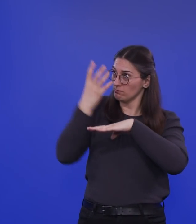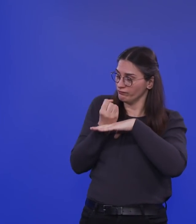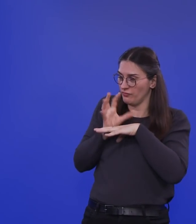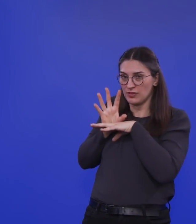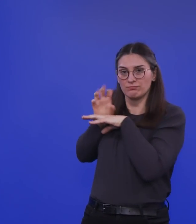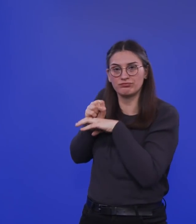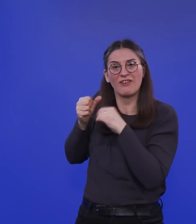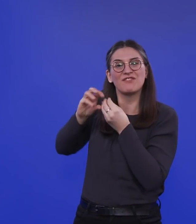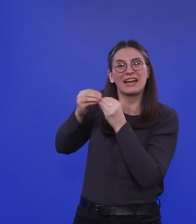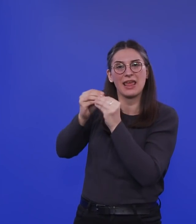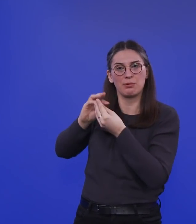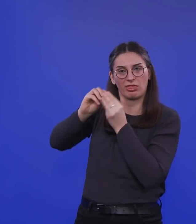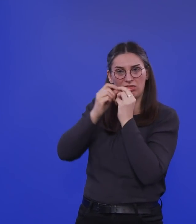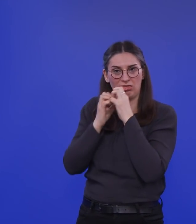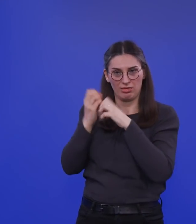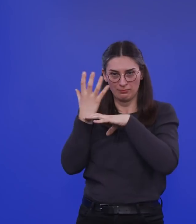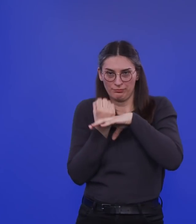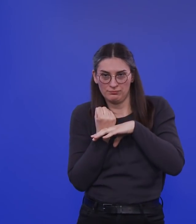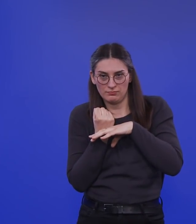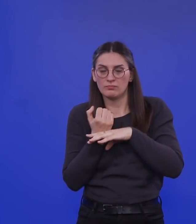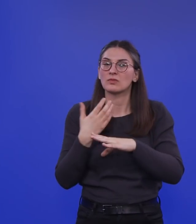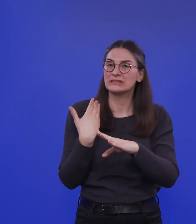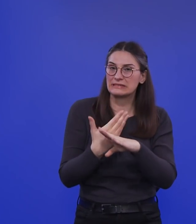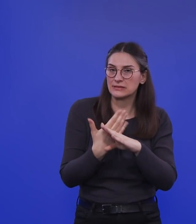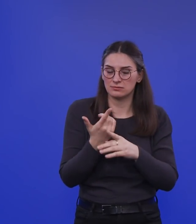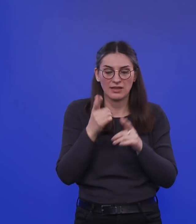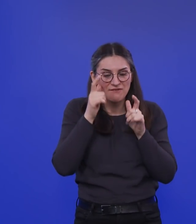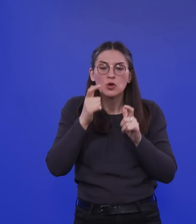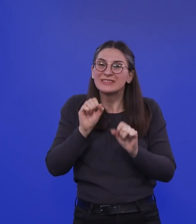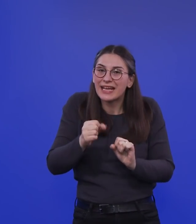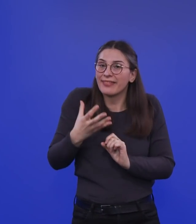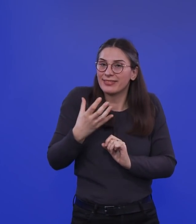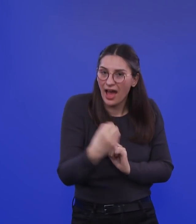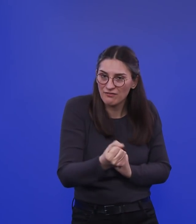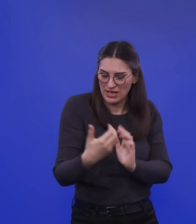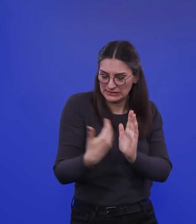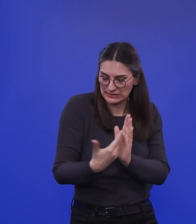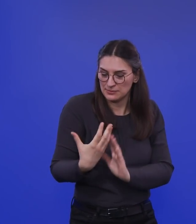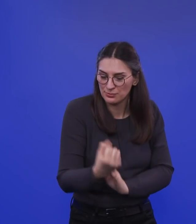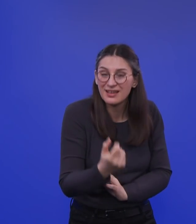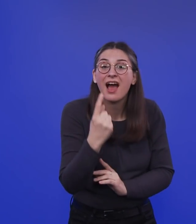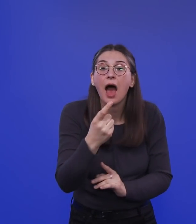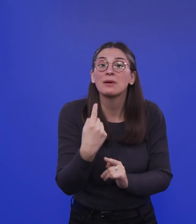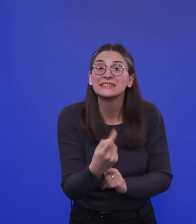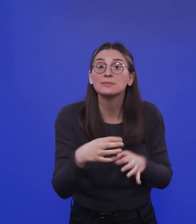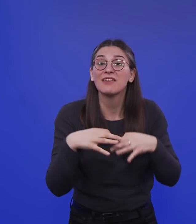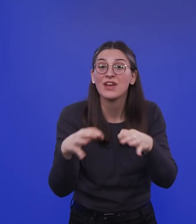aus der Schleimhaut rauskommt. Und das Virus ist dann im Labortest nachzuweisen, aber es wäre dann nicht mehr infektiös, weil die Antikörper das